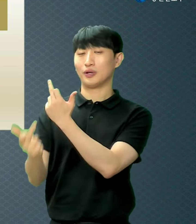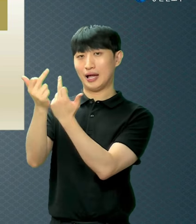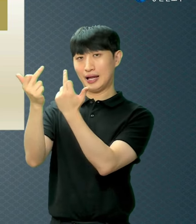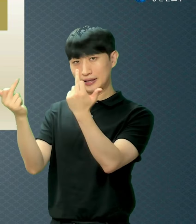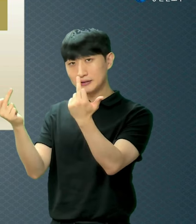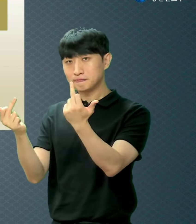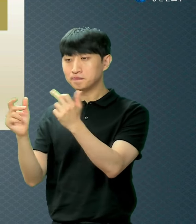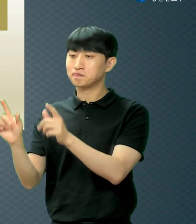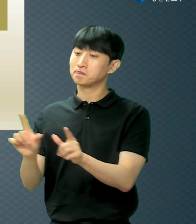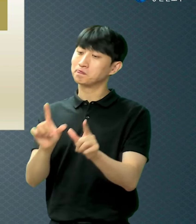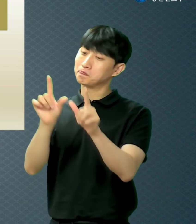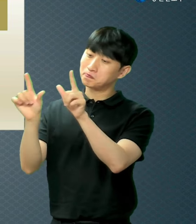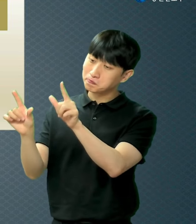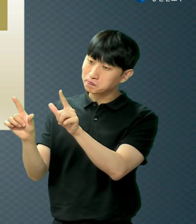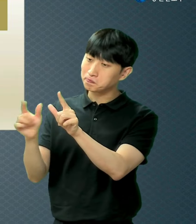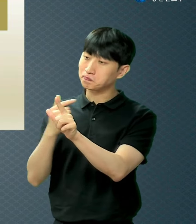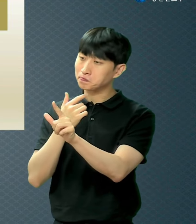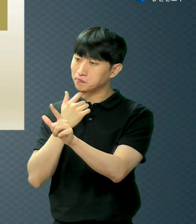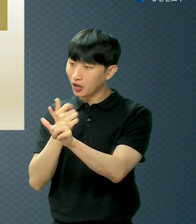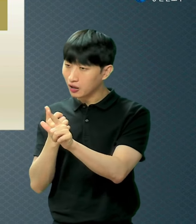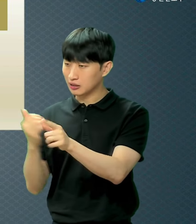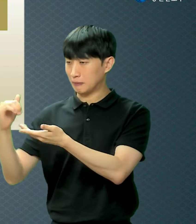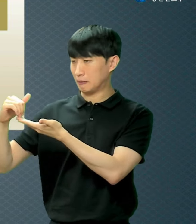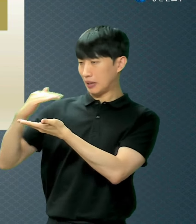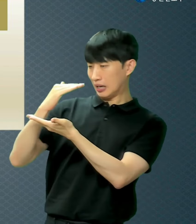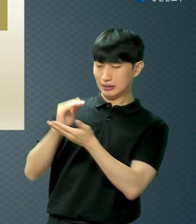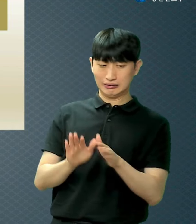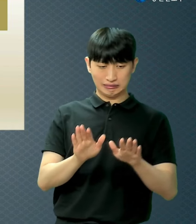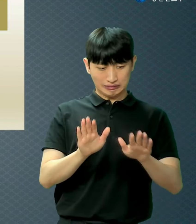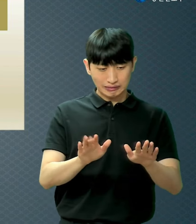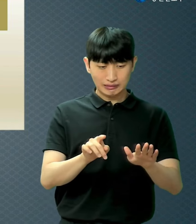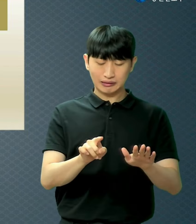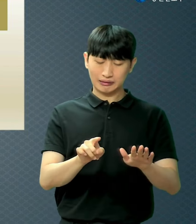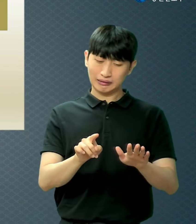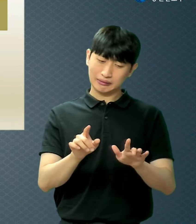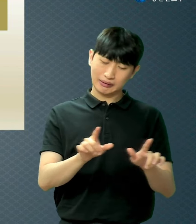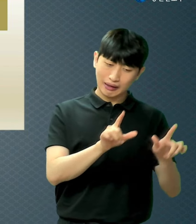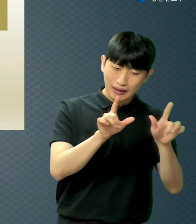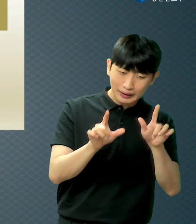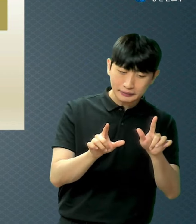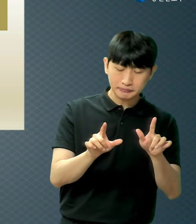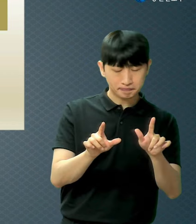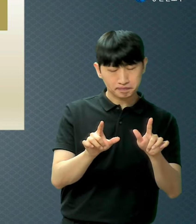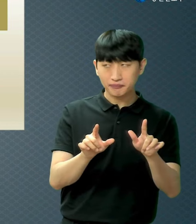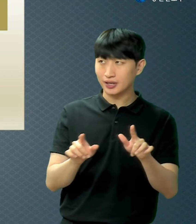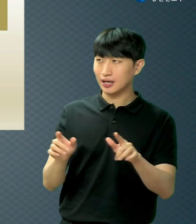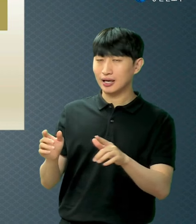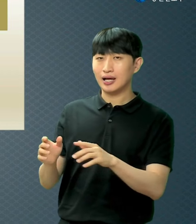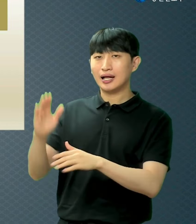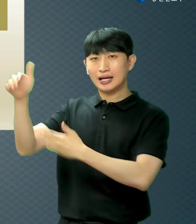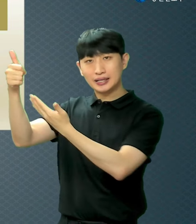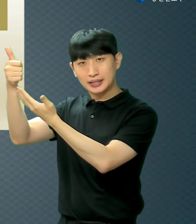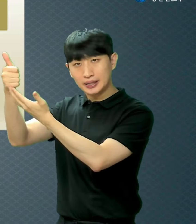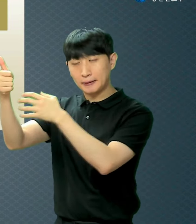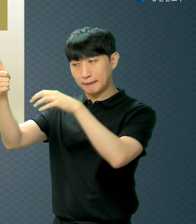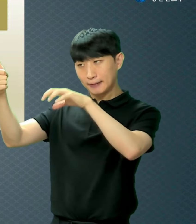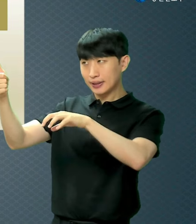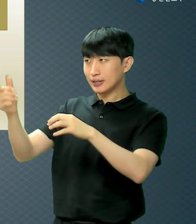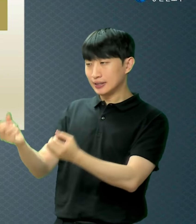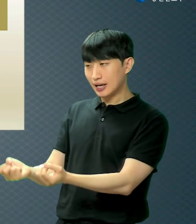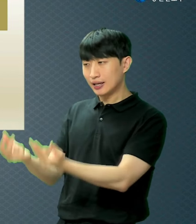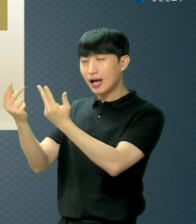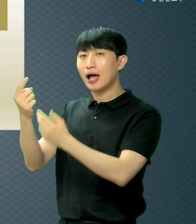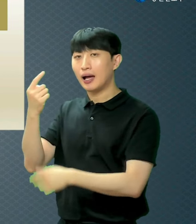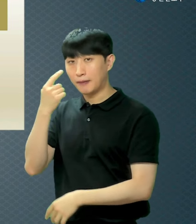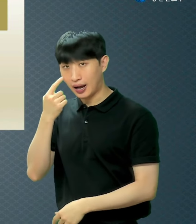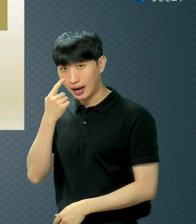하나님 앞에 제사 좀 한번 지내보자 그래서 형이 가인이고 동생이